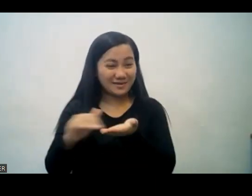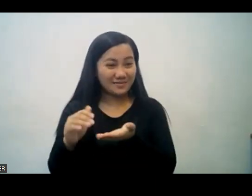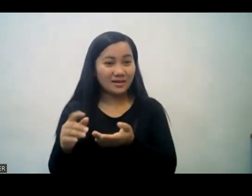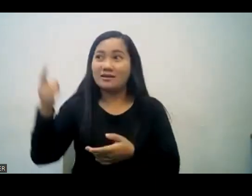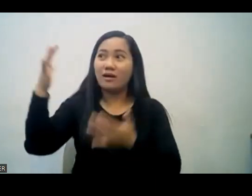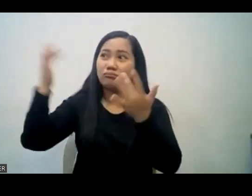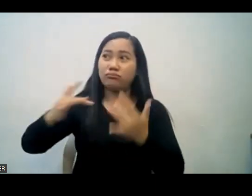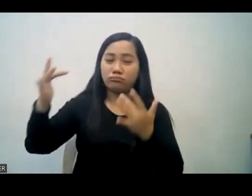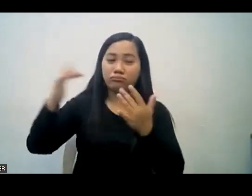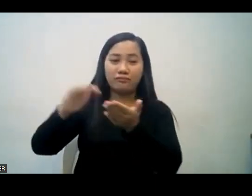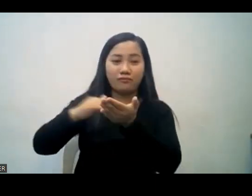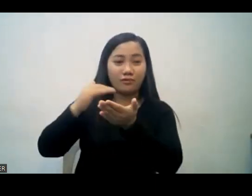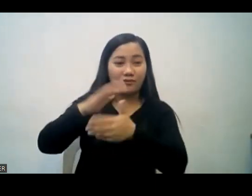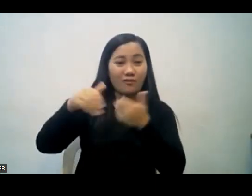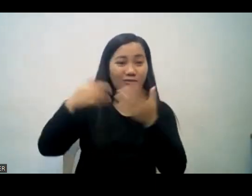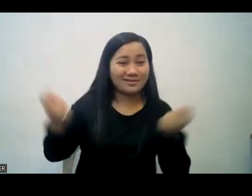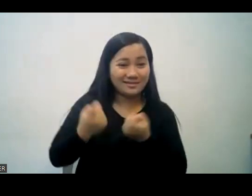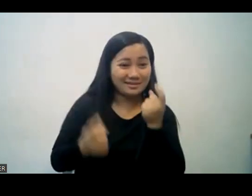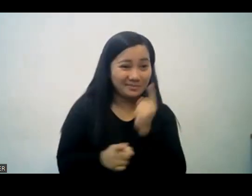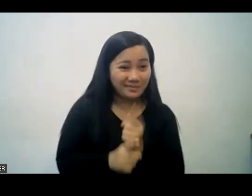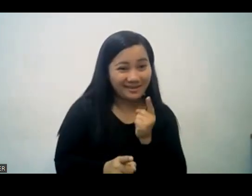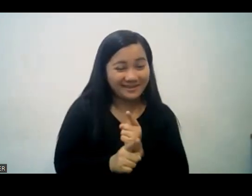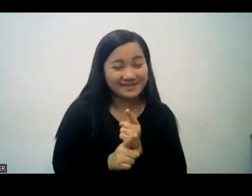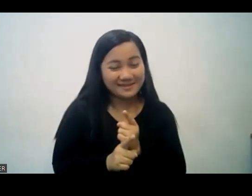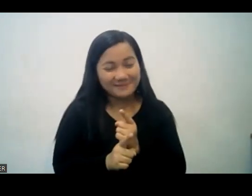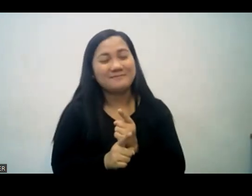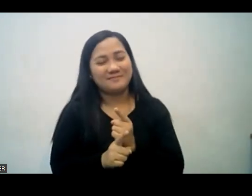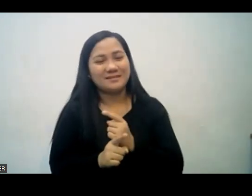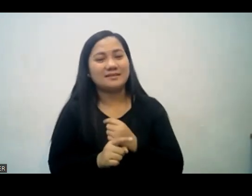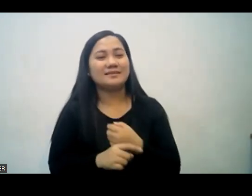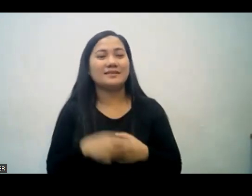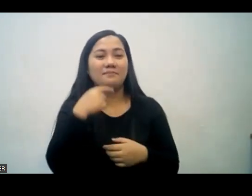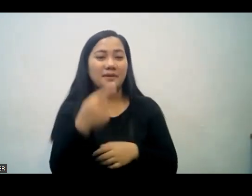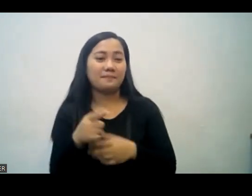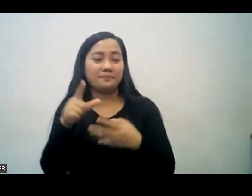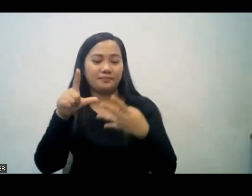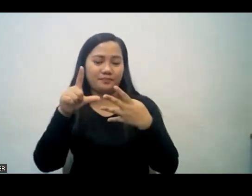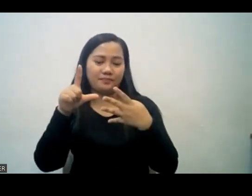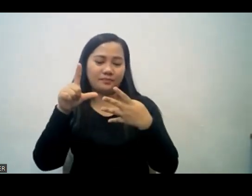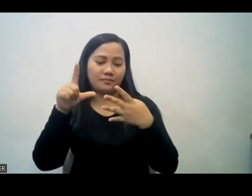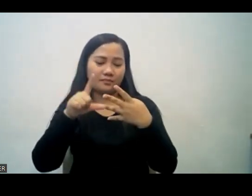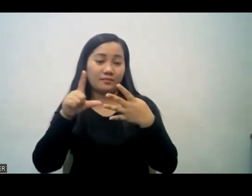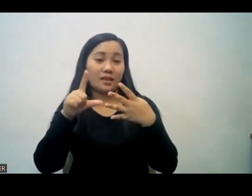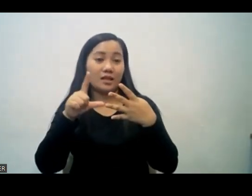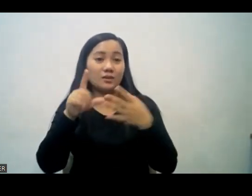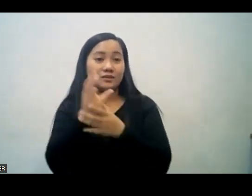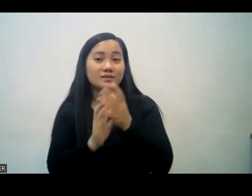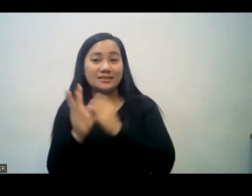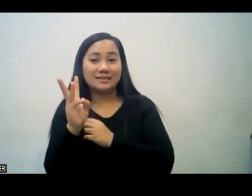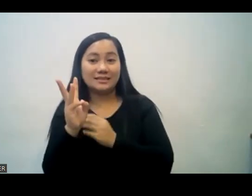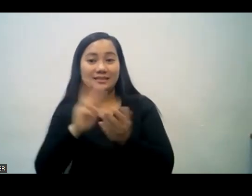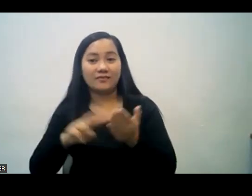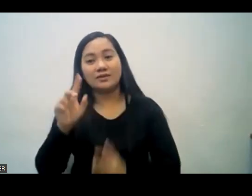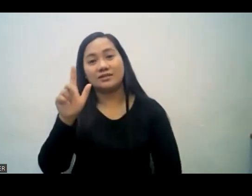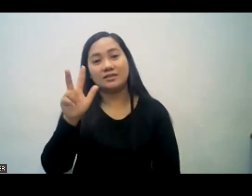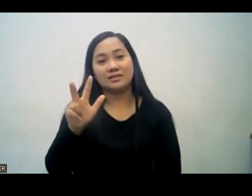Sapagat tayo po ay napatawad na sa pamagitan ng habag ng Diyos. Luke chapter 6 verse 36, basahin po natin ng